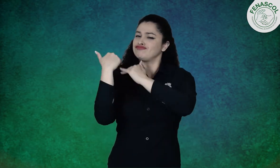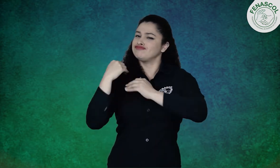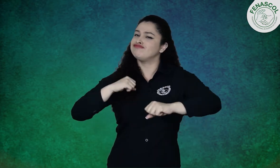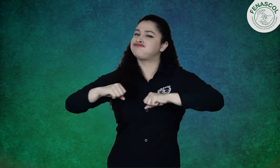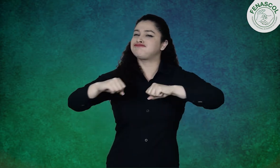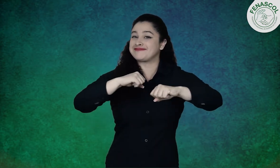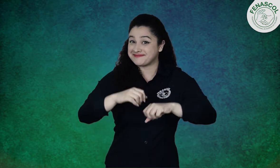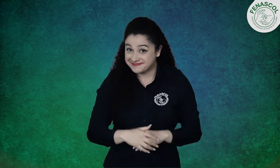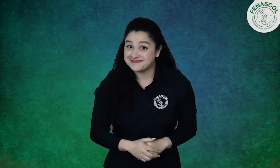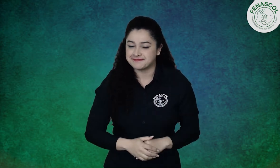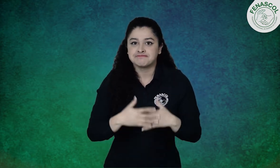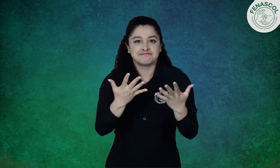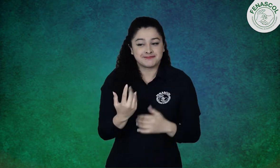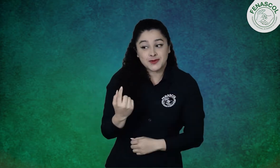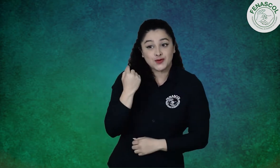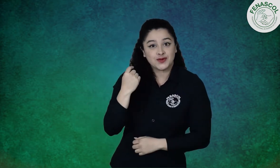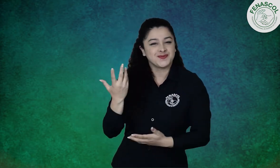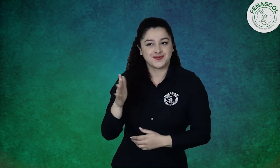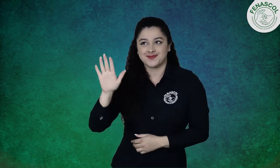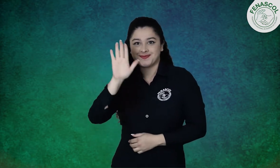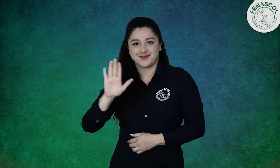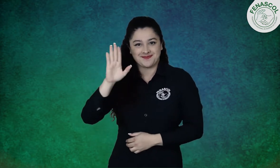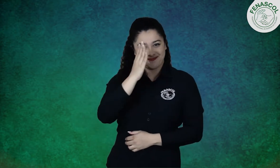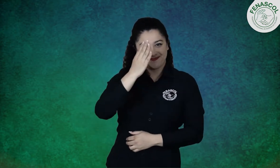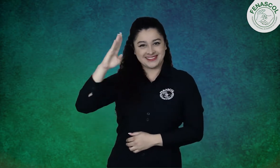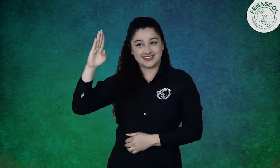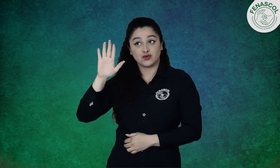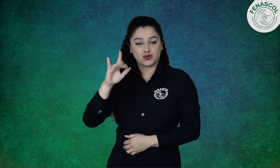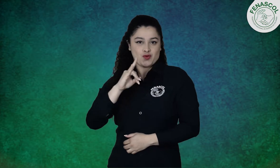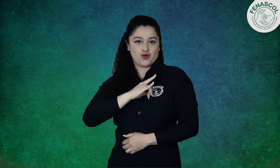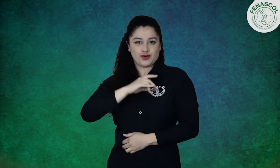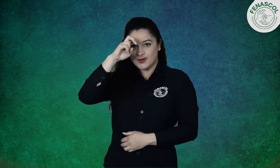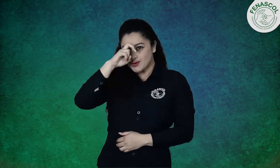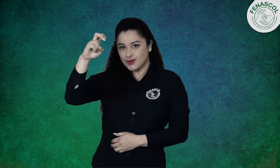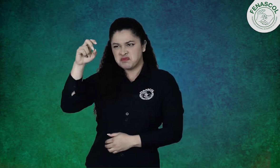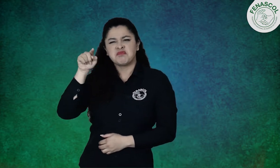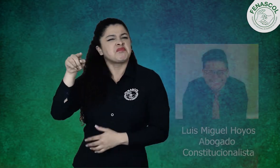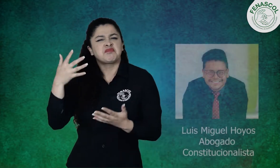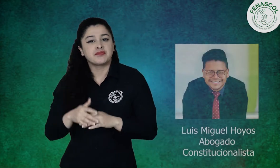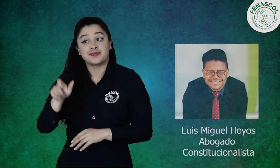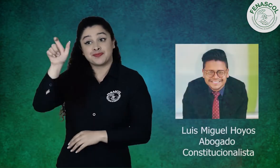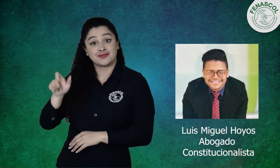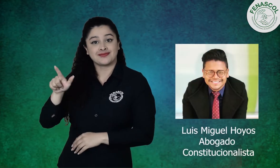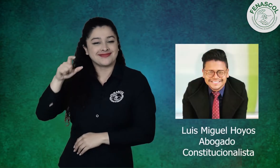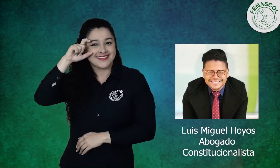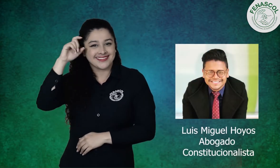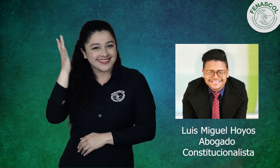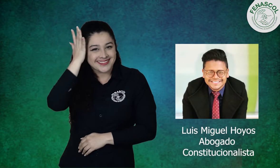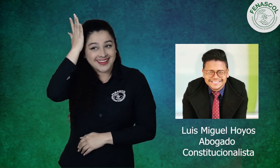a razón de su misionalidad. Hace poco en Barranquilla, dentro de la Universidad del Norte, Luis Miguel